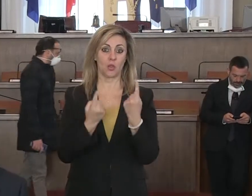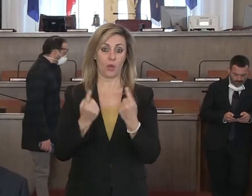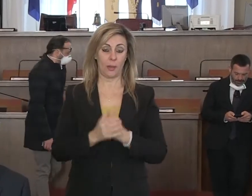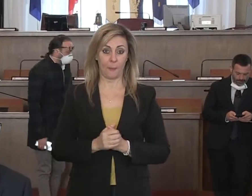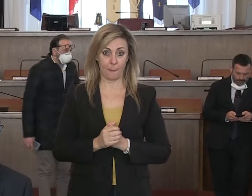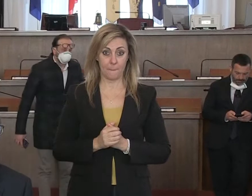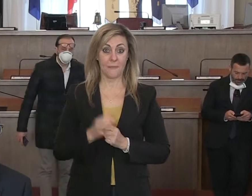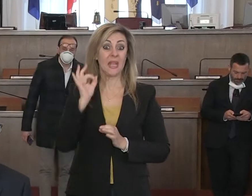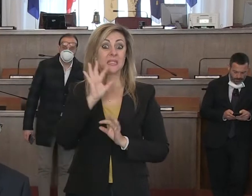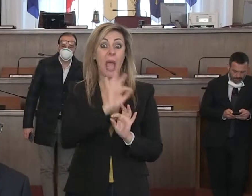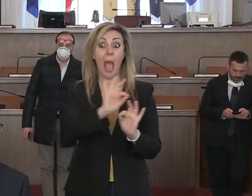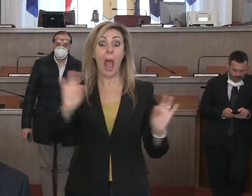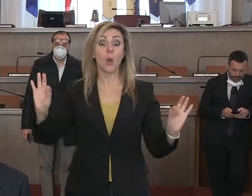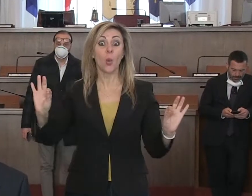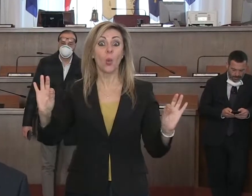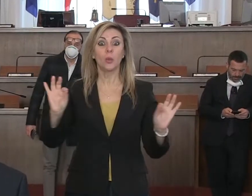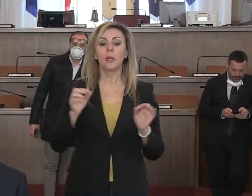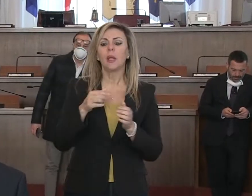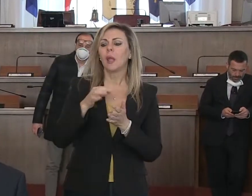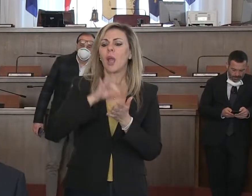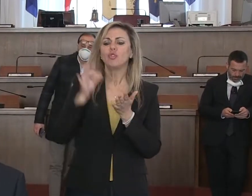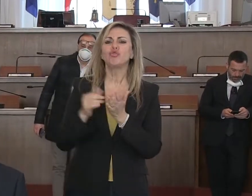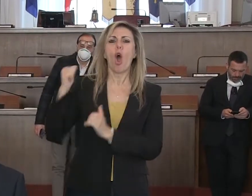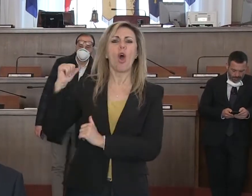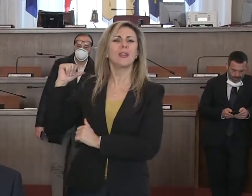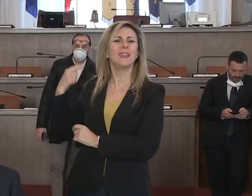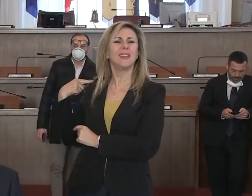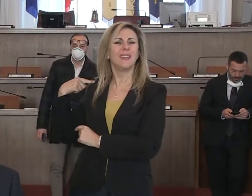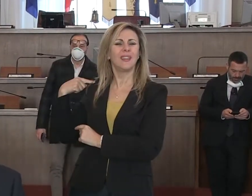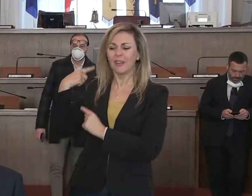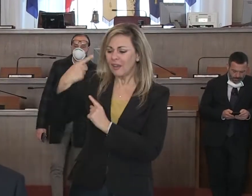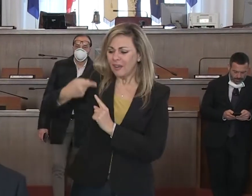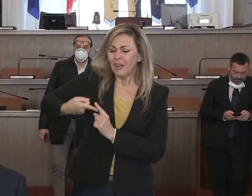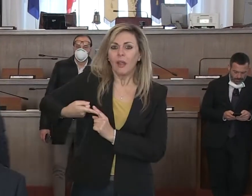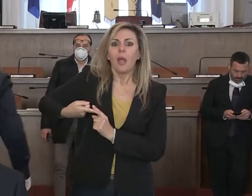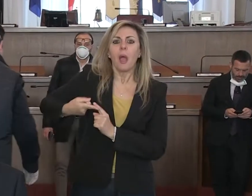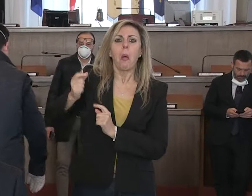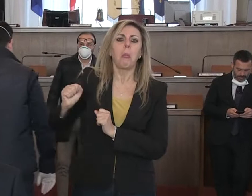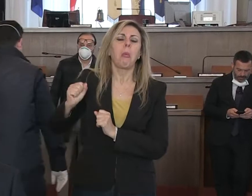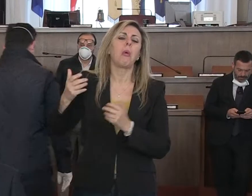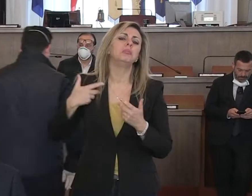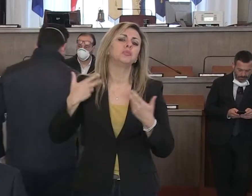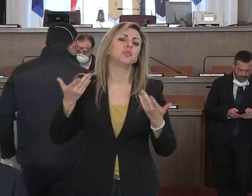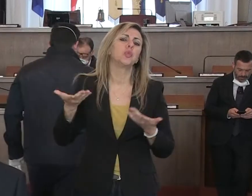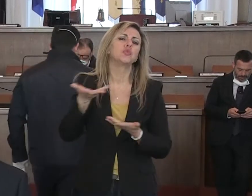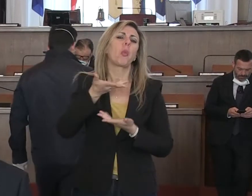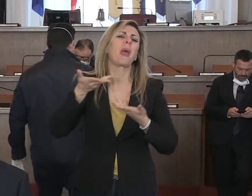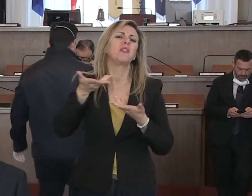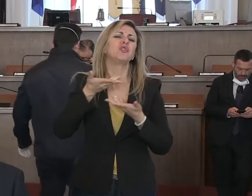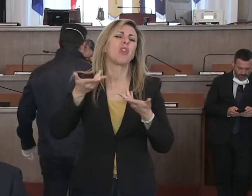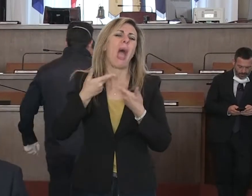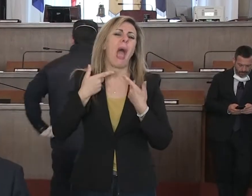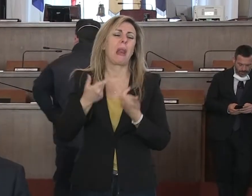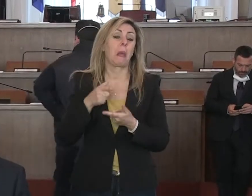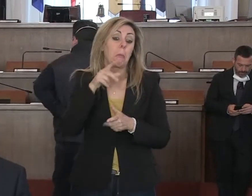Se qualcuno fino a un po' di giorni fa poteva ancora pensare di prendere con leggerezza o di considerare una